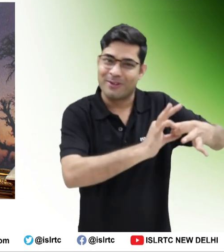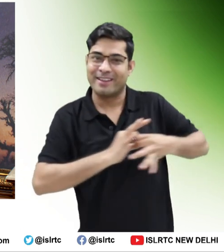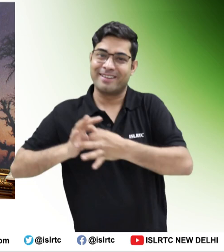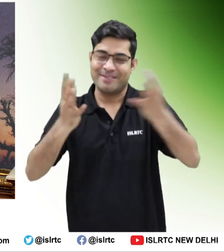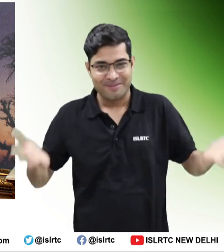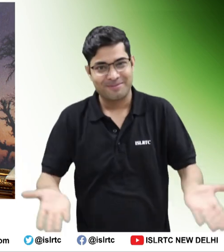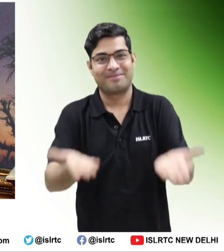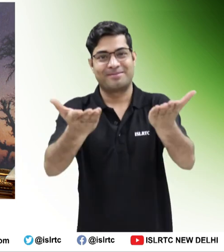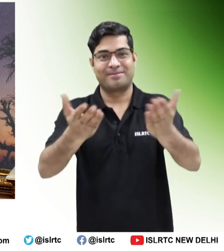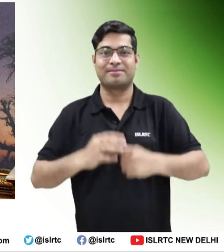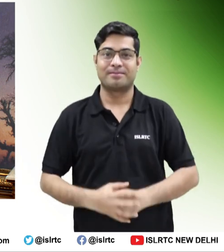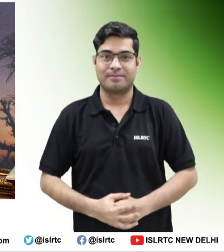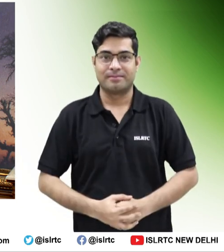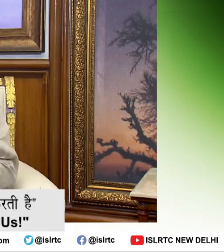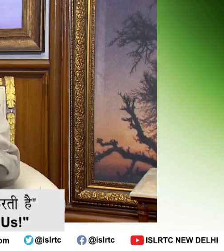हाथ मिलाएं